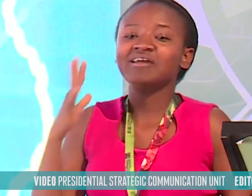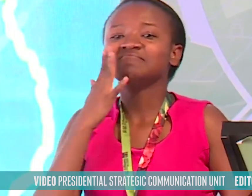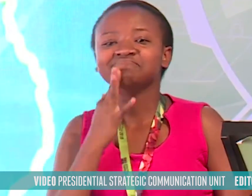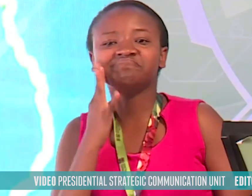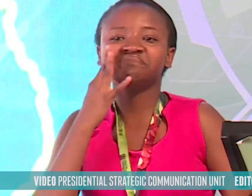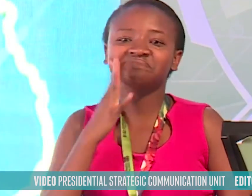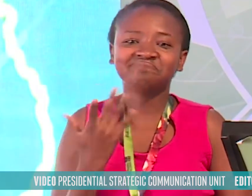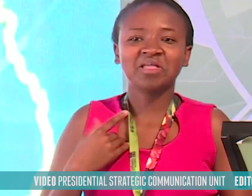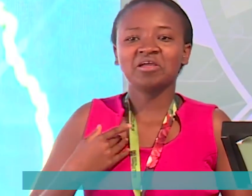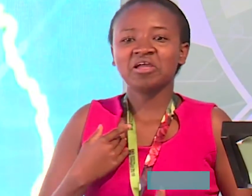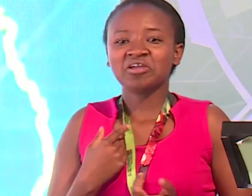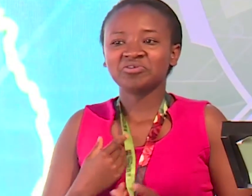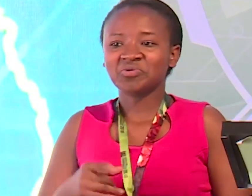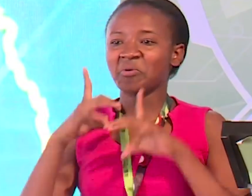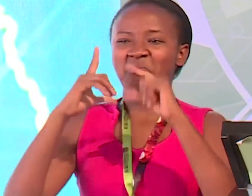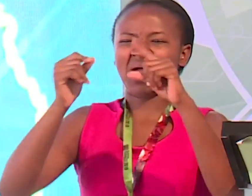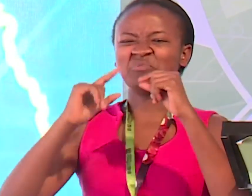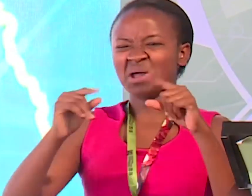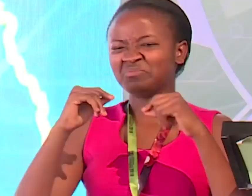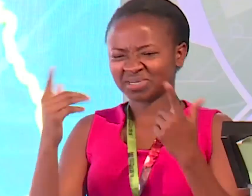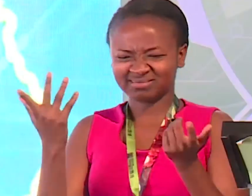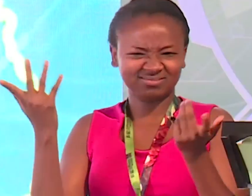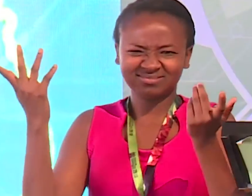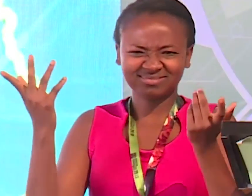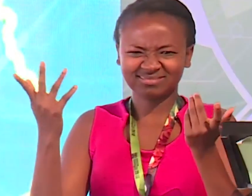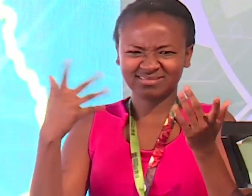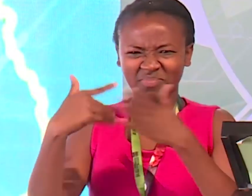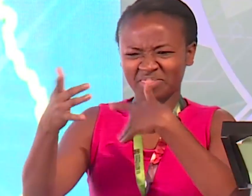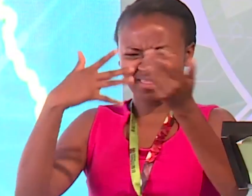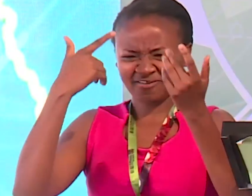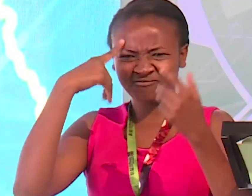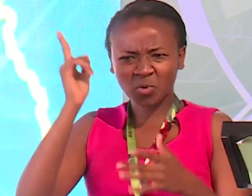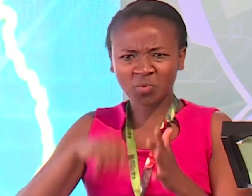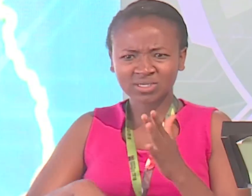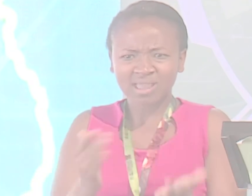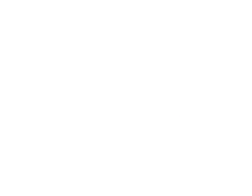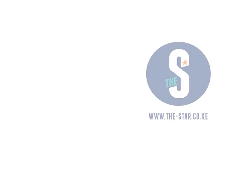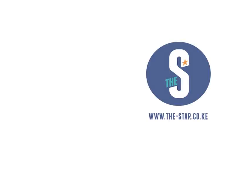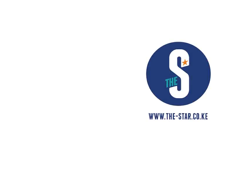Kupiga piga maneno maneno Watu inasaidia nani